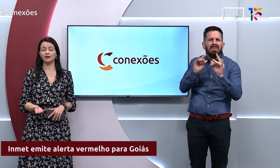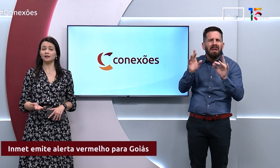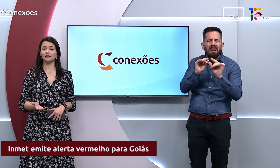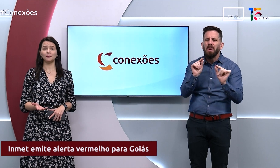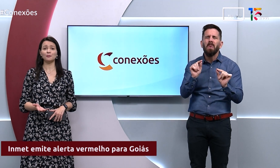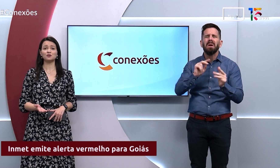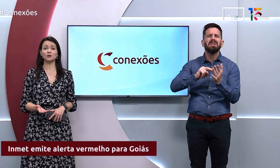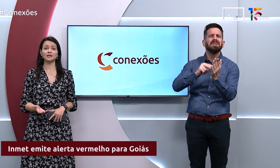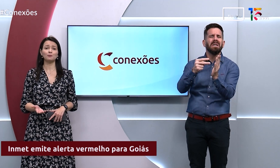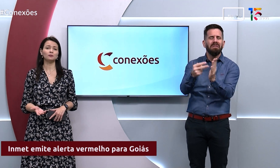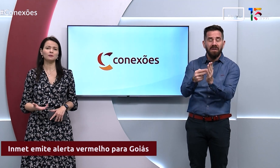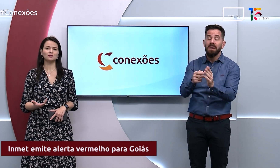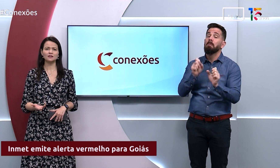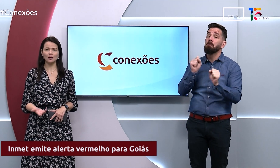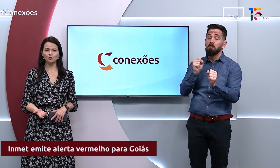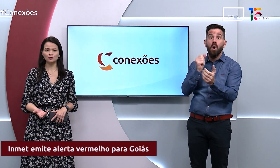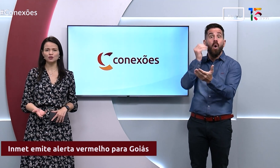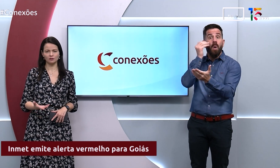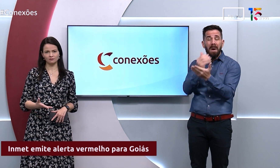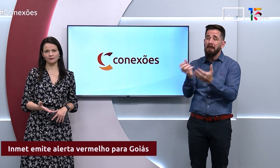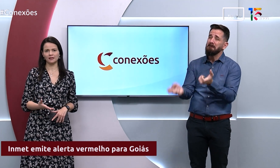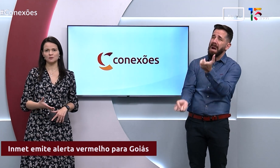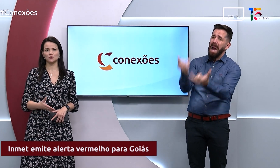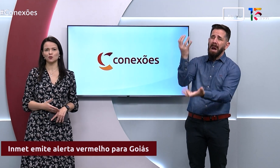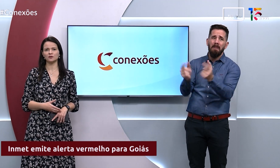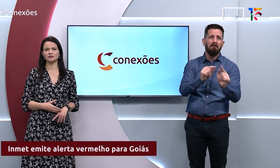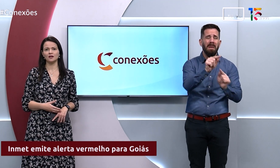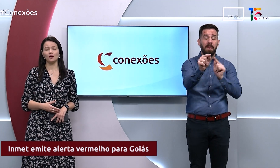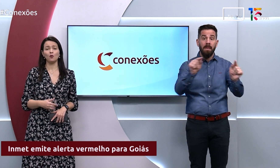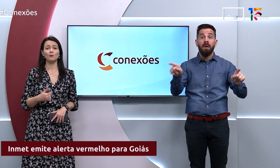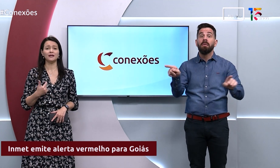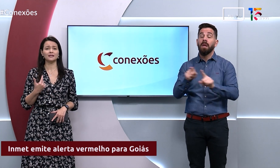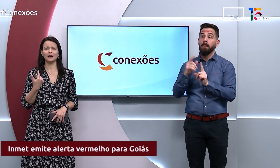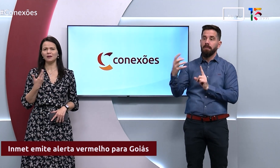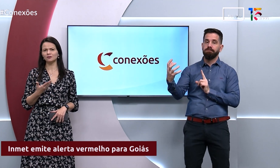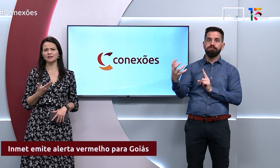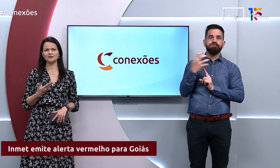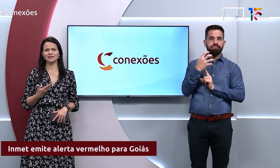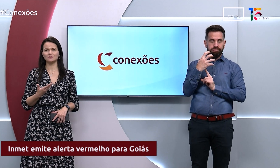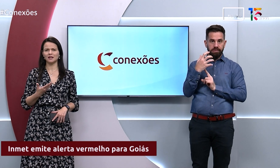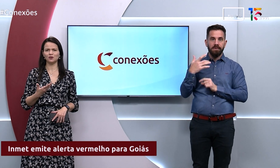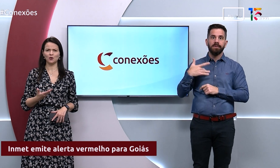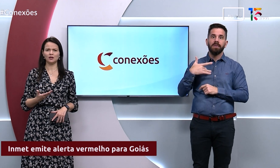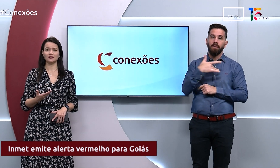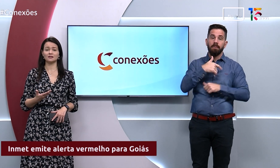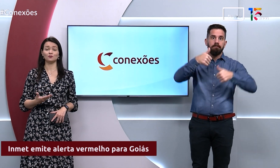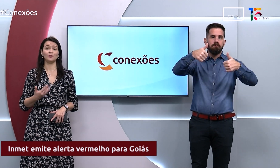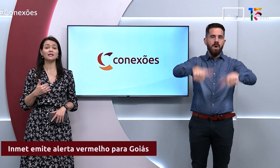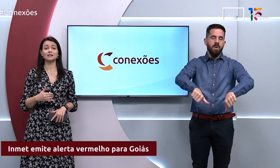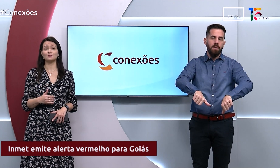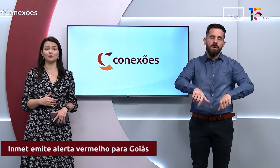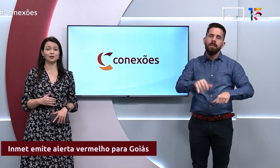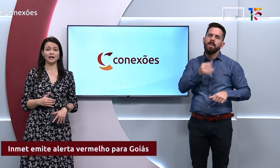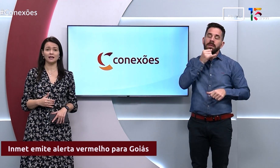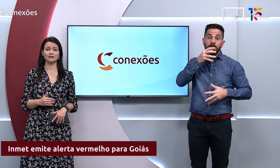incêndios florestais e também pode causar problemas de saúde nas pessoas, como ressecamento das vias respiratórias,